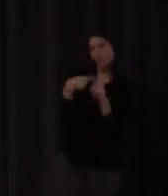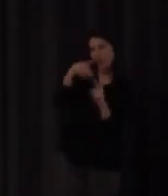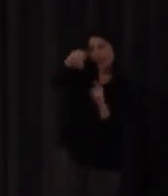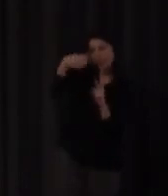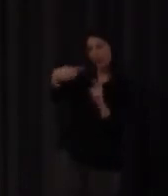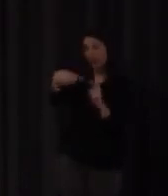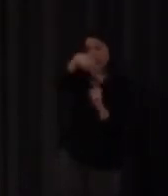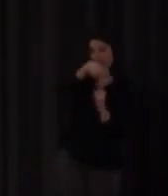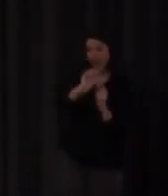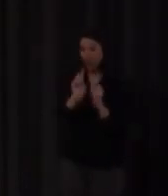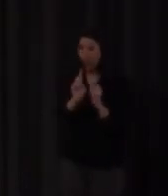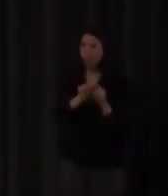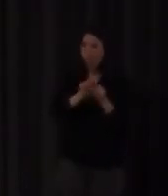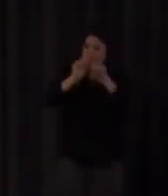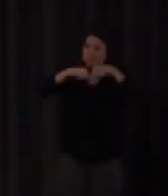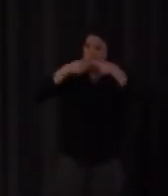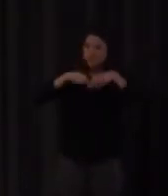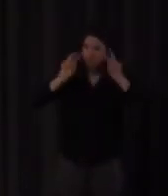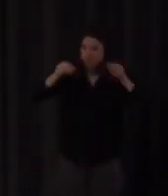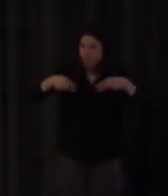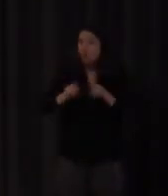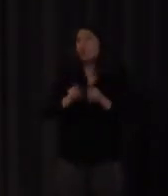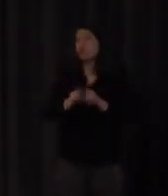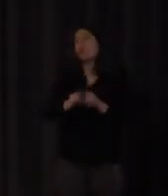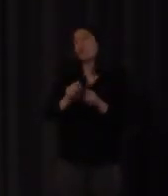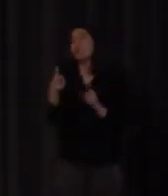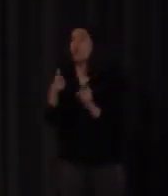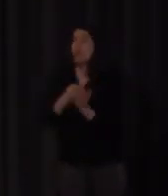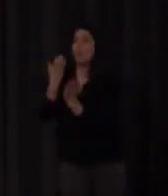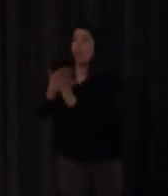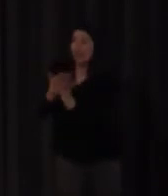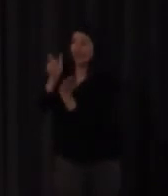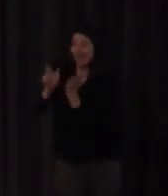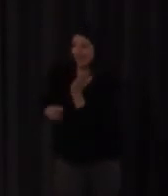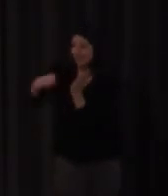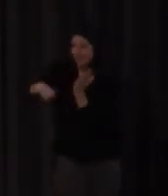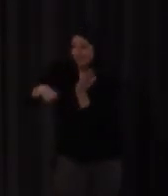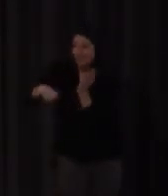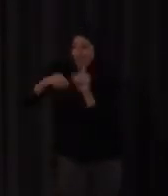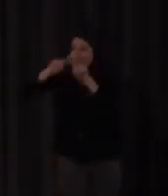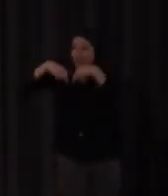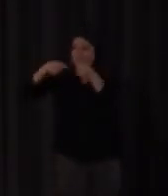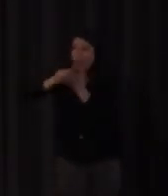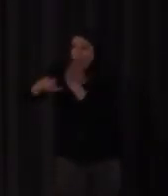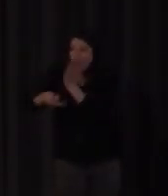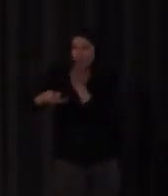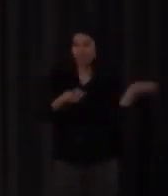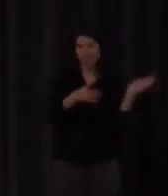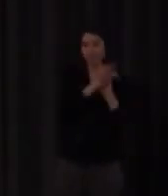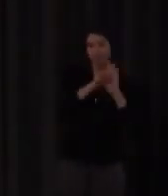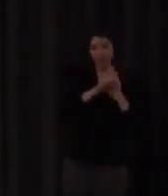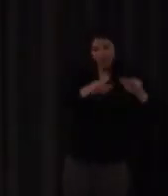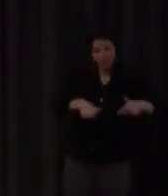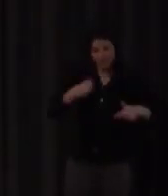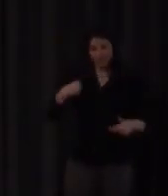vialidad es un poco lo que hace un poeta ¿no? exprimiendo al máximo esa fonología del lenguaje bien